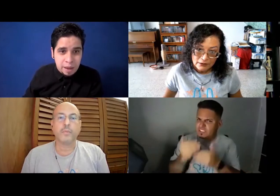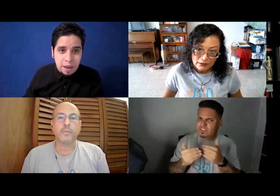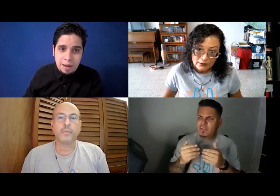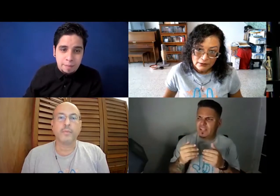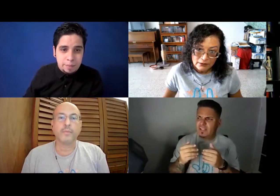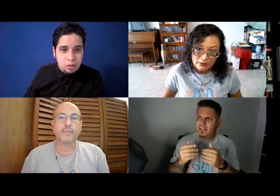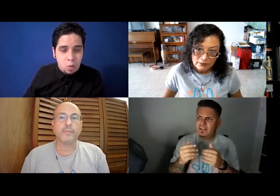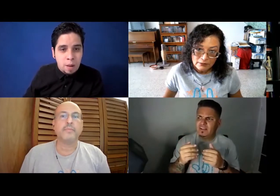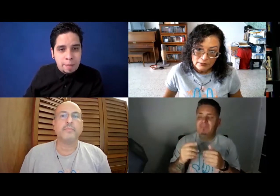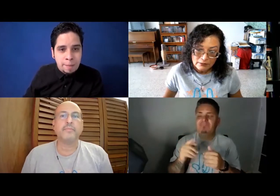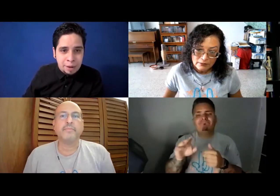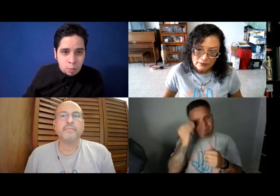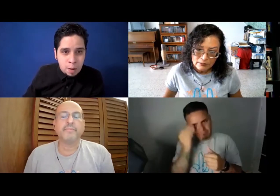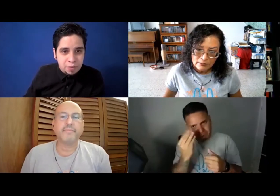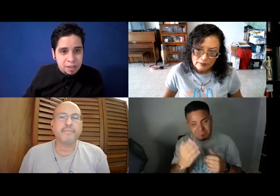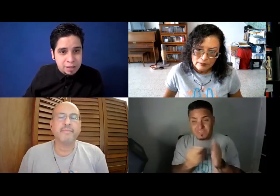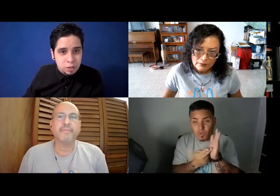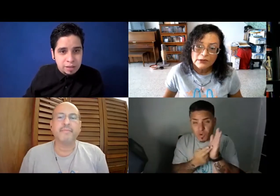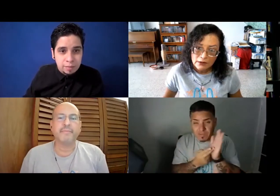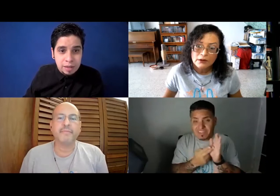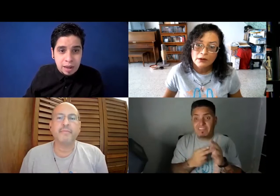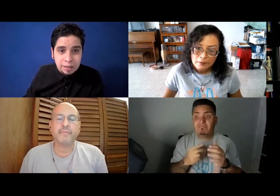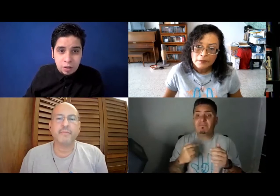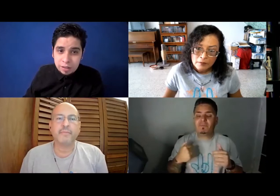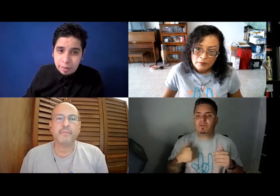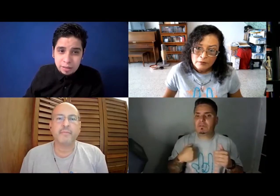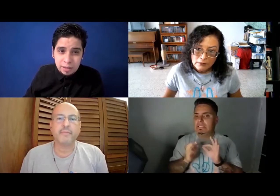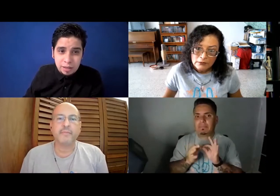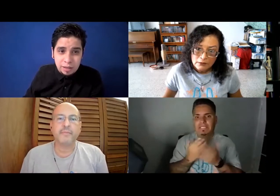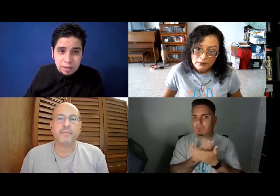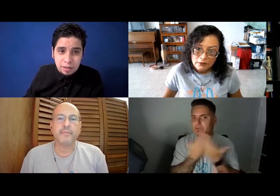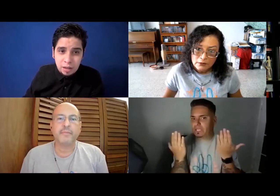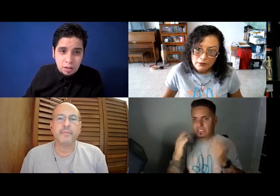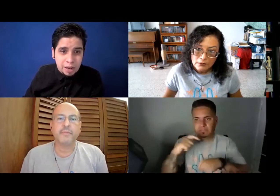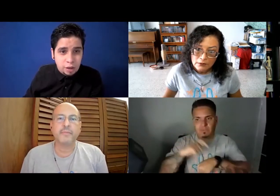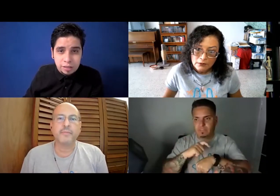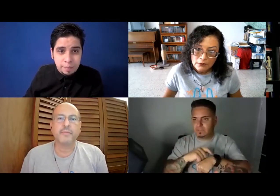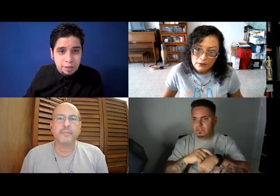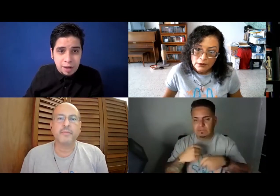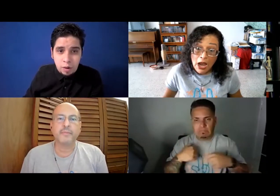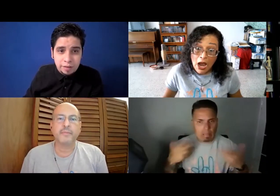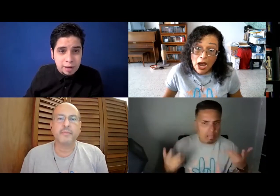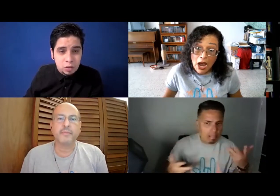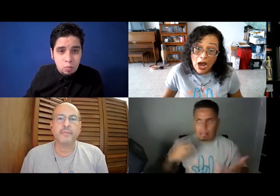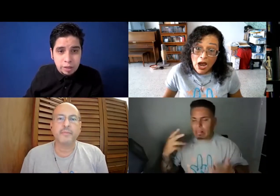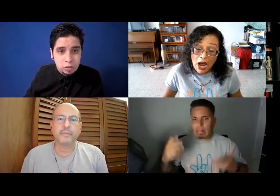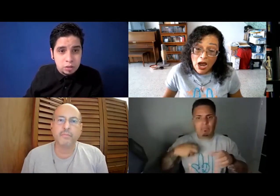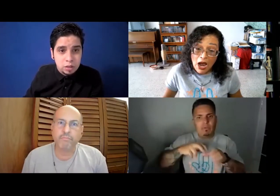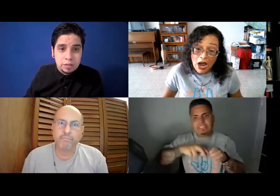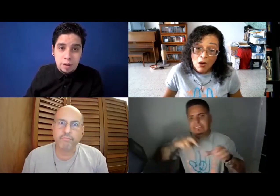¿verdad? Vido cómo es, va a ver cómo es el procedimiento y me dicen, mira, honestamente, aquí no hay intérprete de lenguaje de diseño en estos momentos. O para